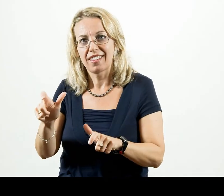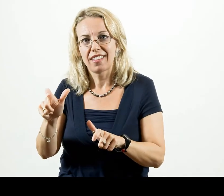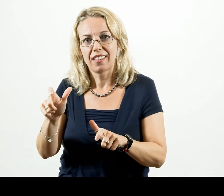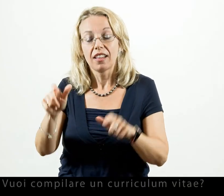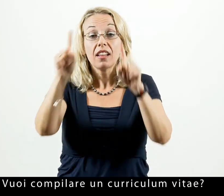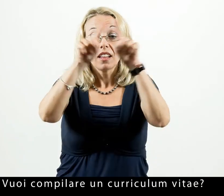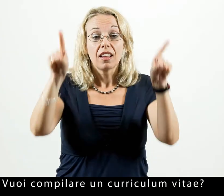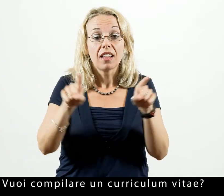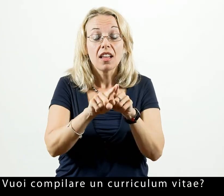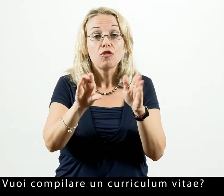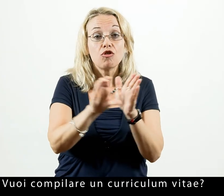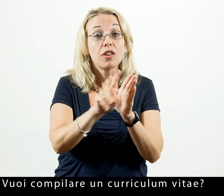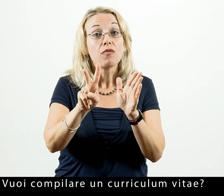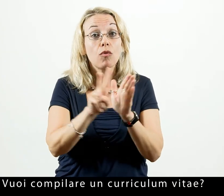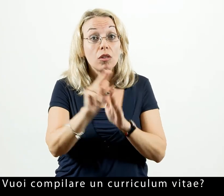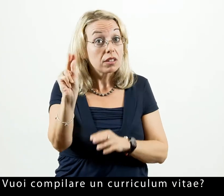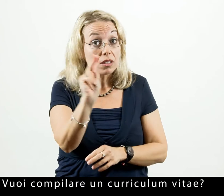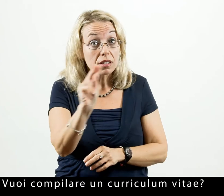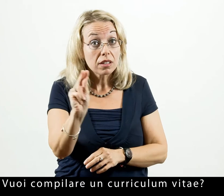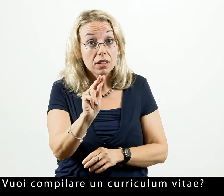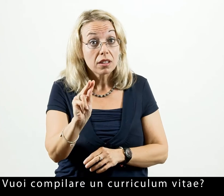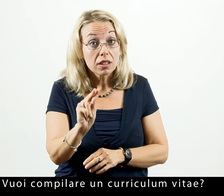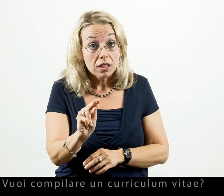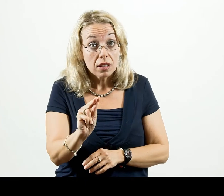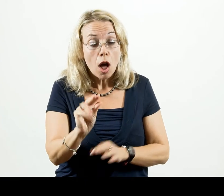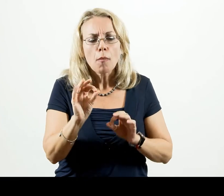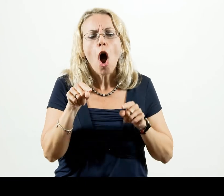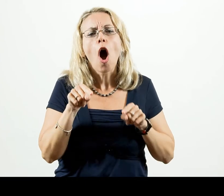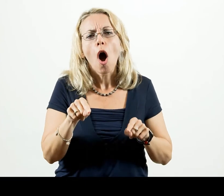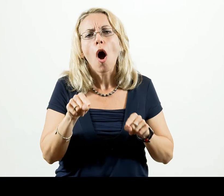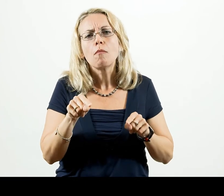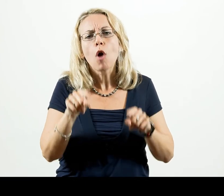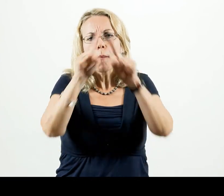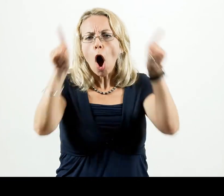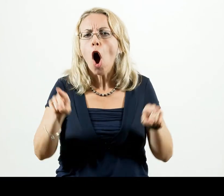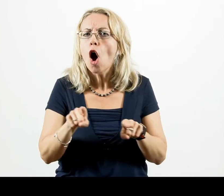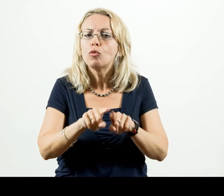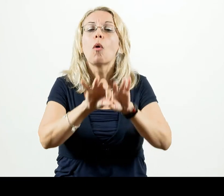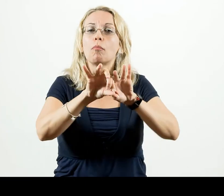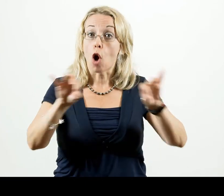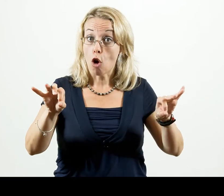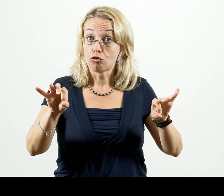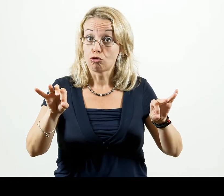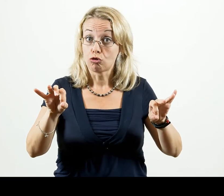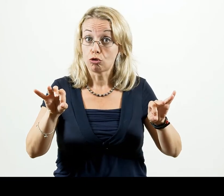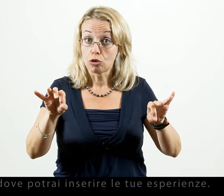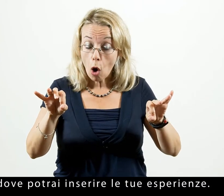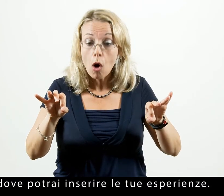Vuoi compilare un curriculum vitae? Proprio qui puoi trovare un modulo pronto, dove